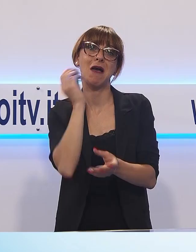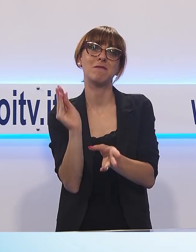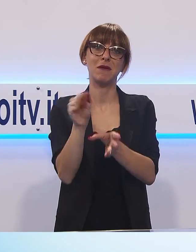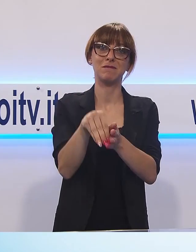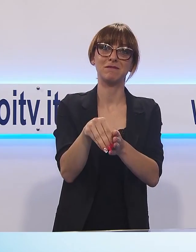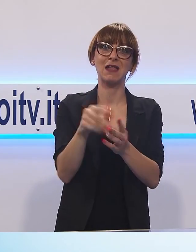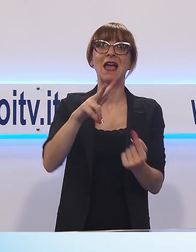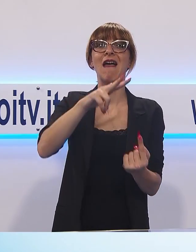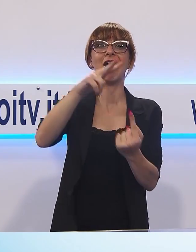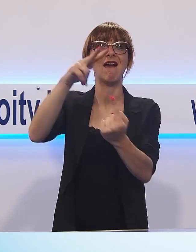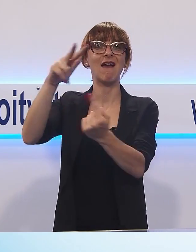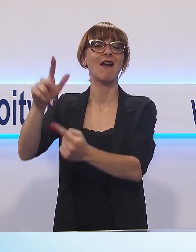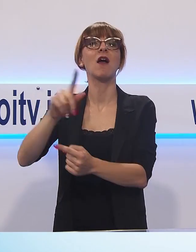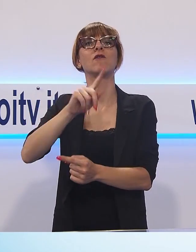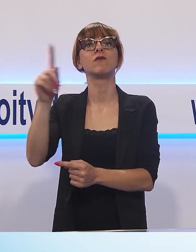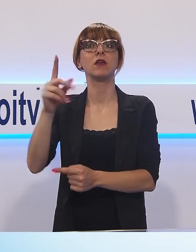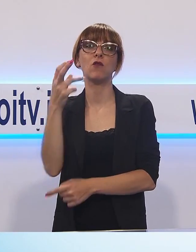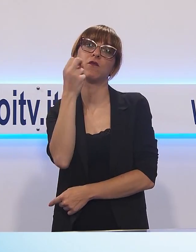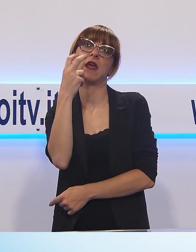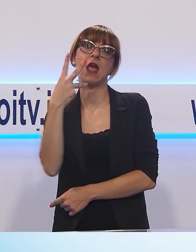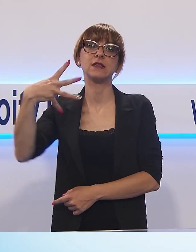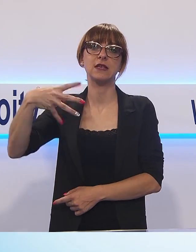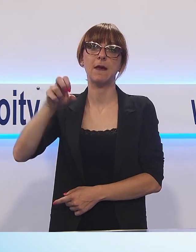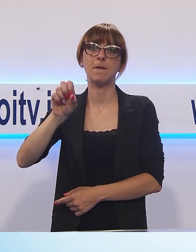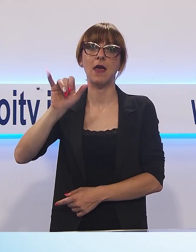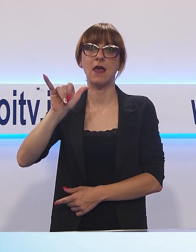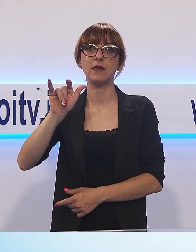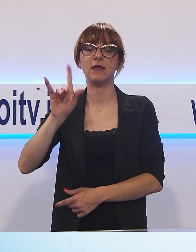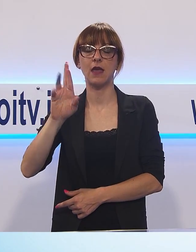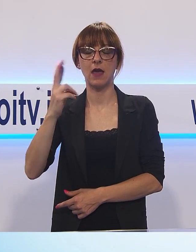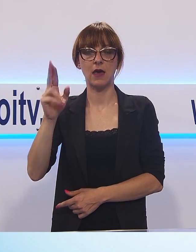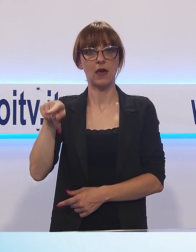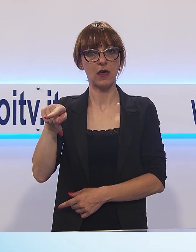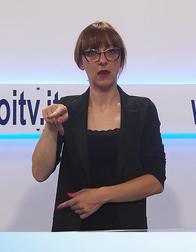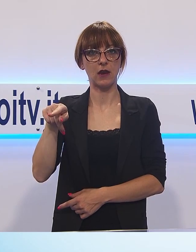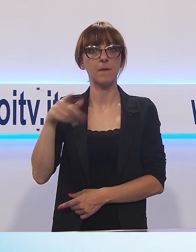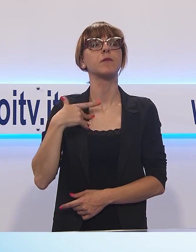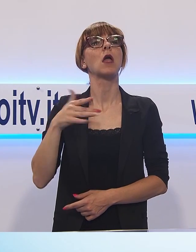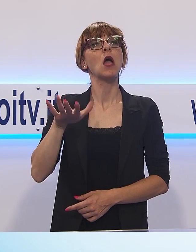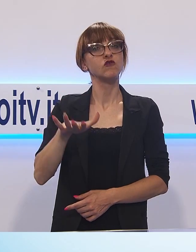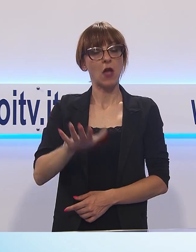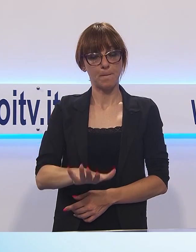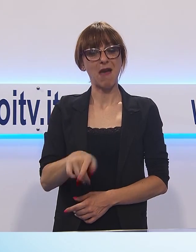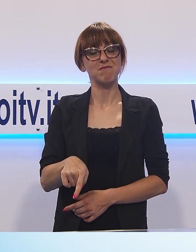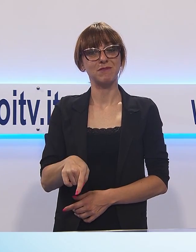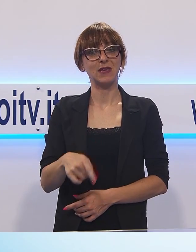stato portato all'ospedale pediatrico Meyer. Il piccolo ha subito diversi traumi, ma è sempre rimasto cosciente.